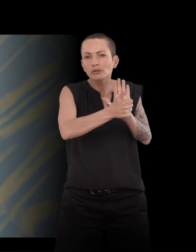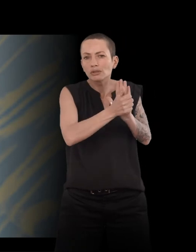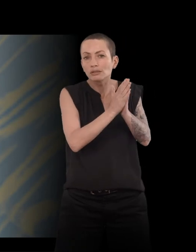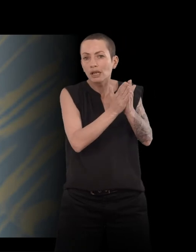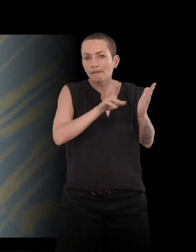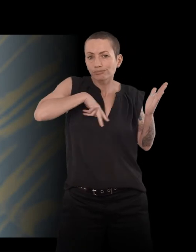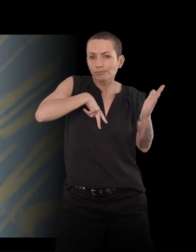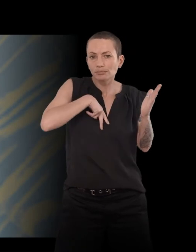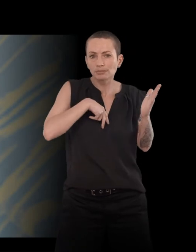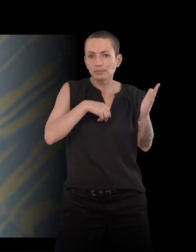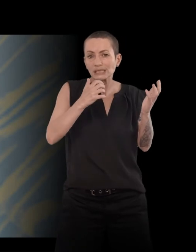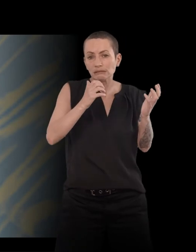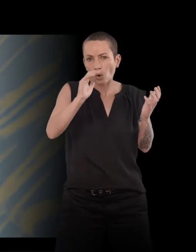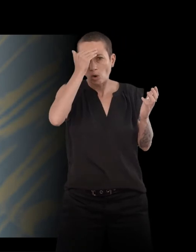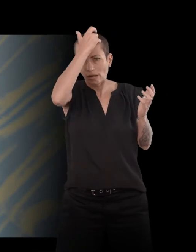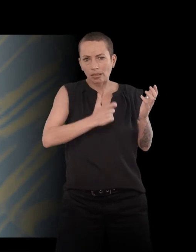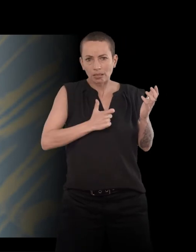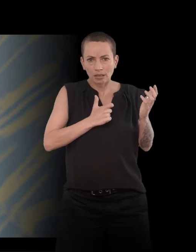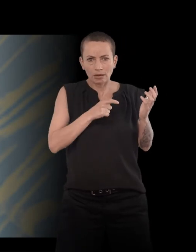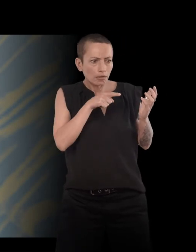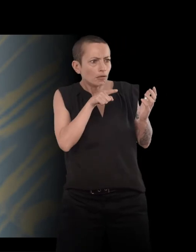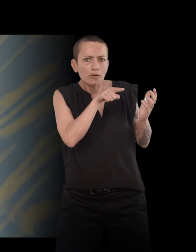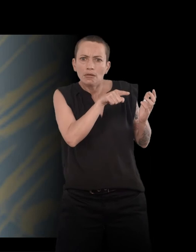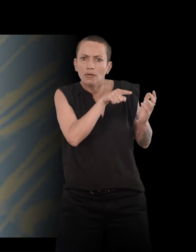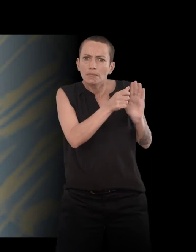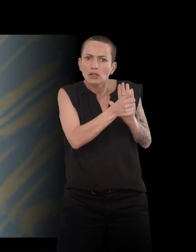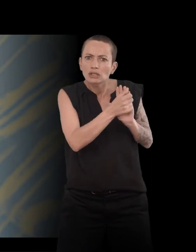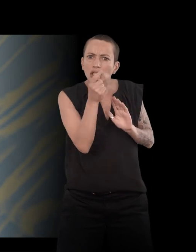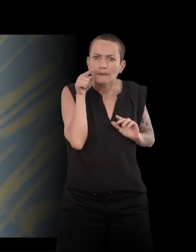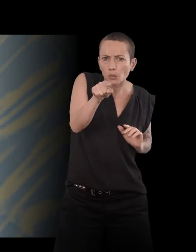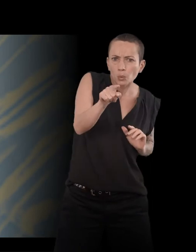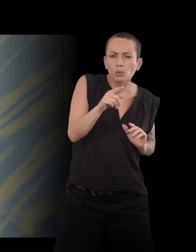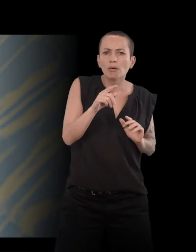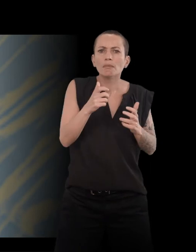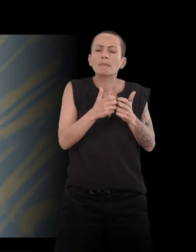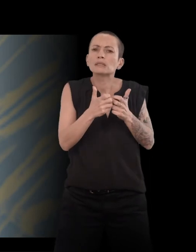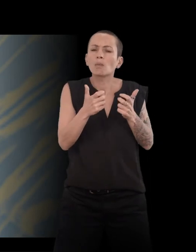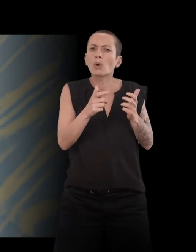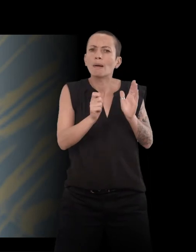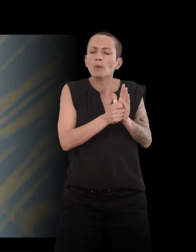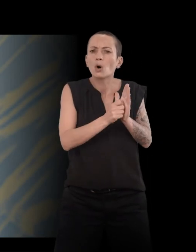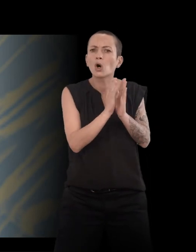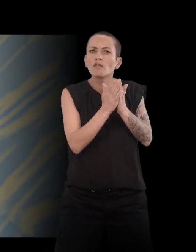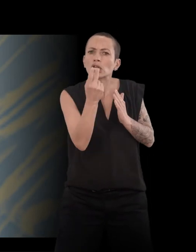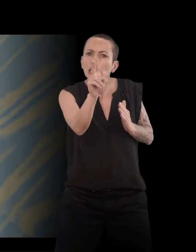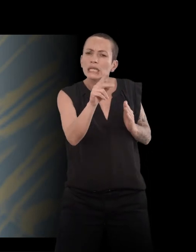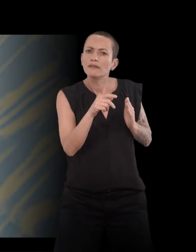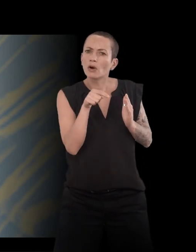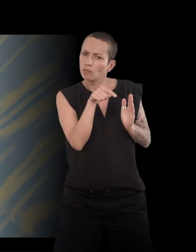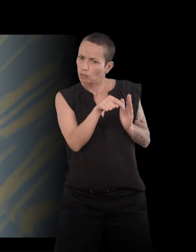Et dans votre bouquin, à un moment, vous dites que, est-ce que c'est vrai ou est que c'est pas vrai ? Alors je ne réponds jamais, je dis,